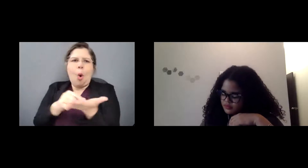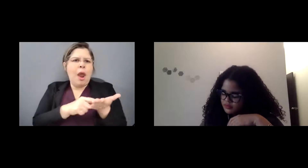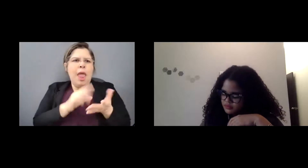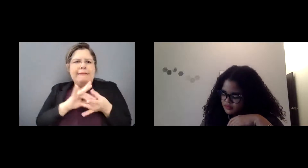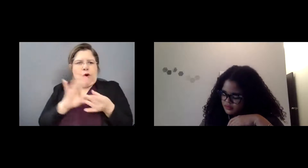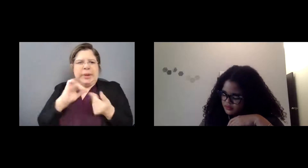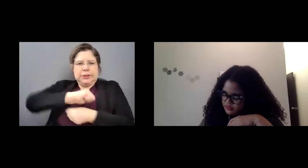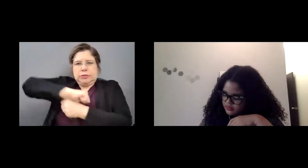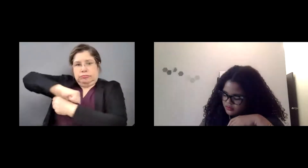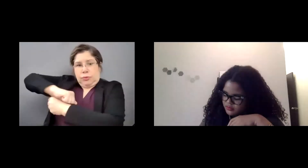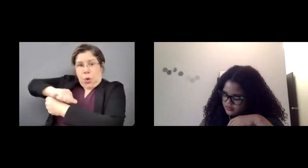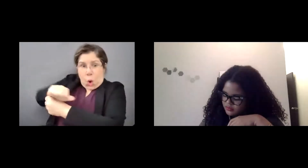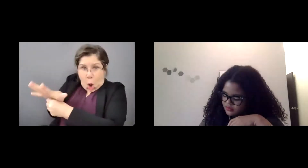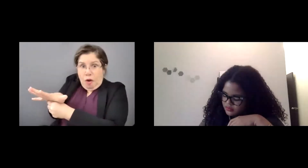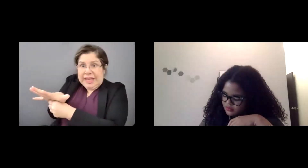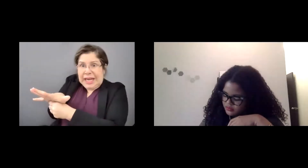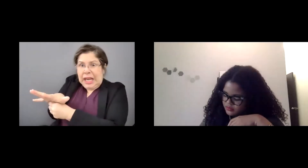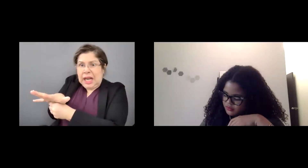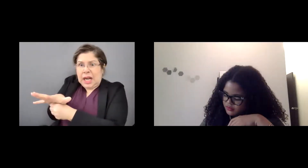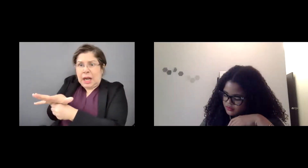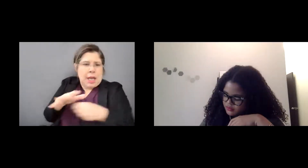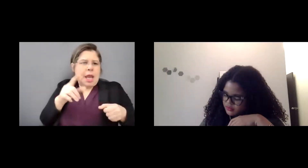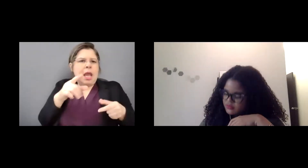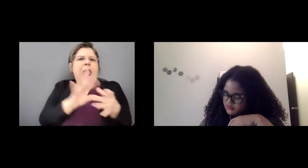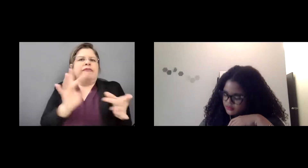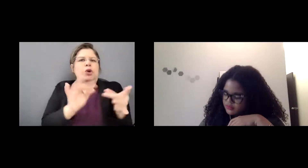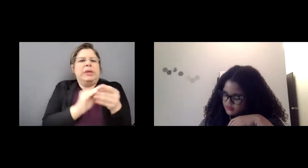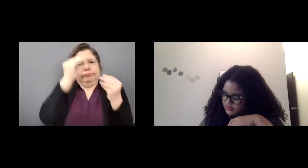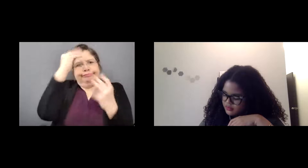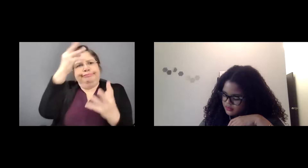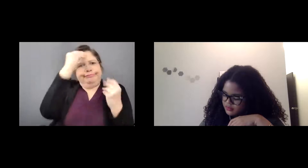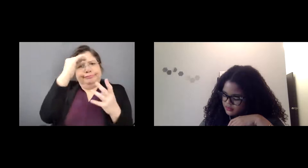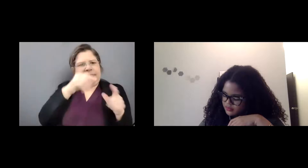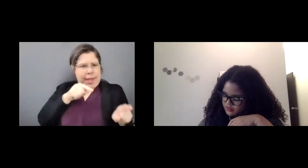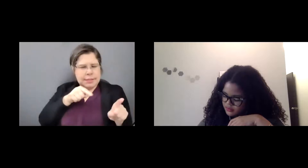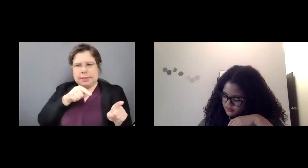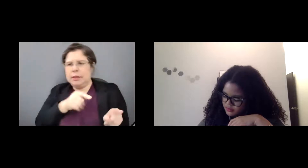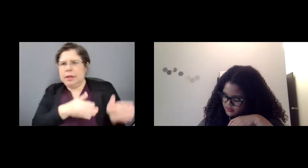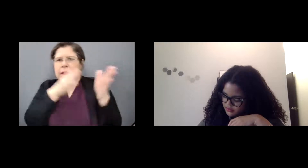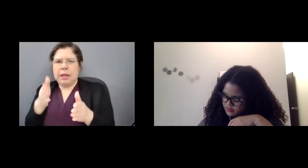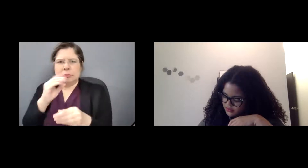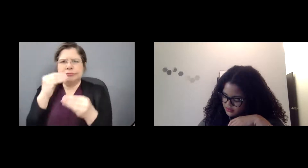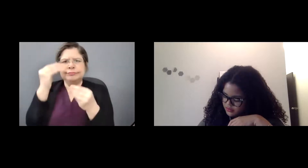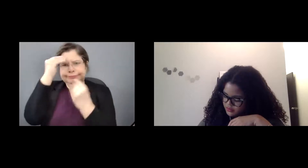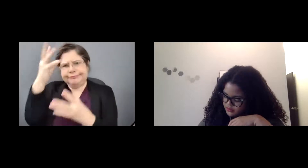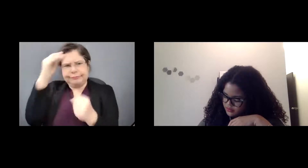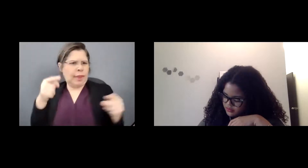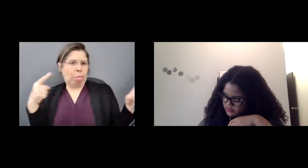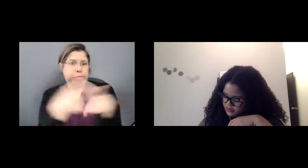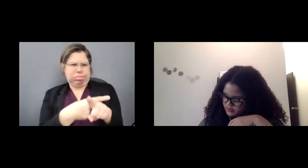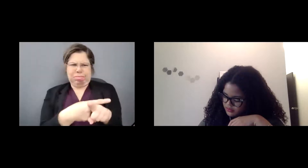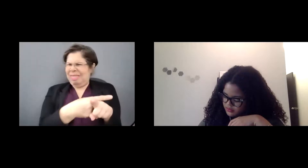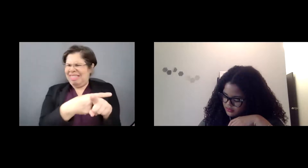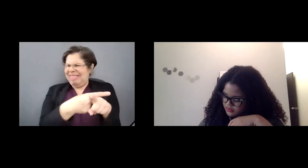lavando las manos, la limpieza, y que va a llegar el momento en que nos vamos a abrazar, vamos a